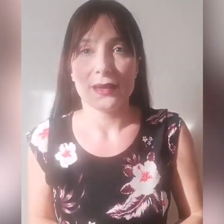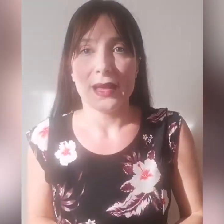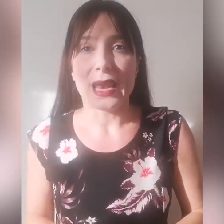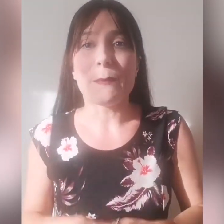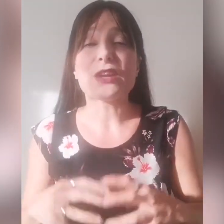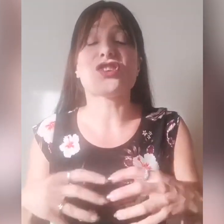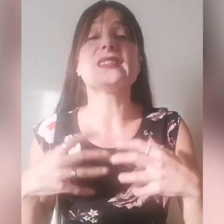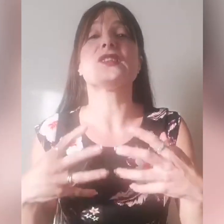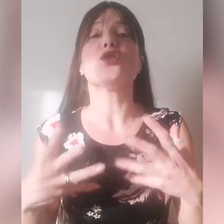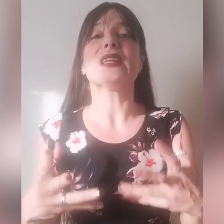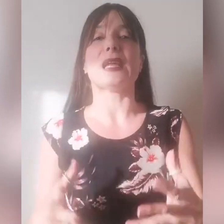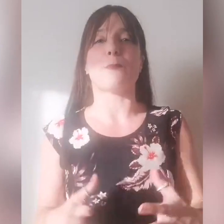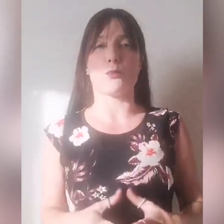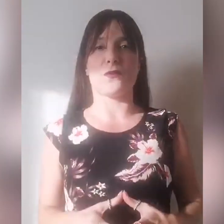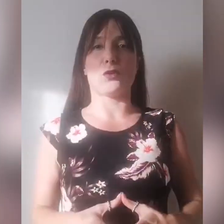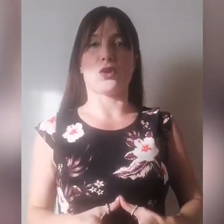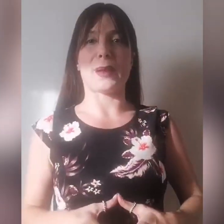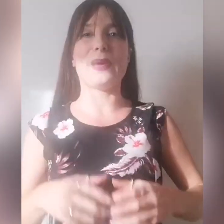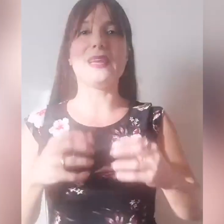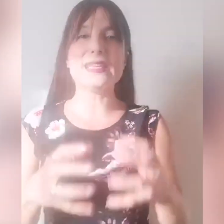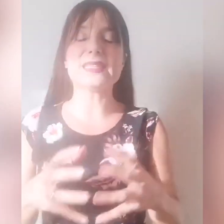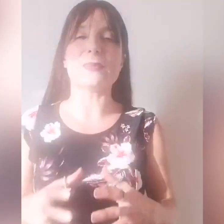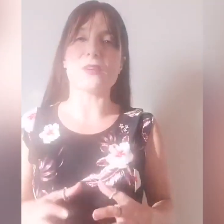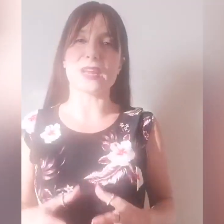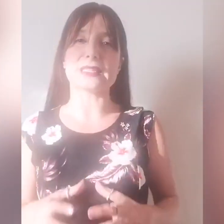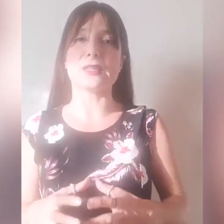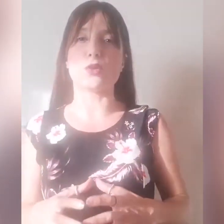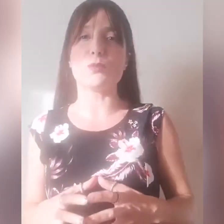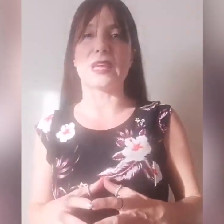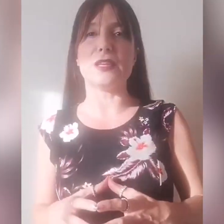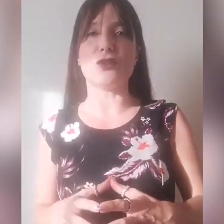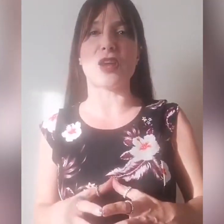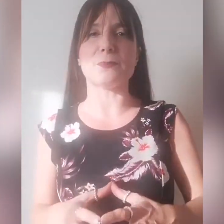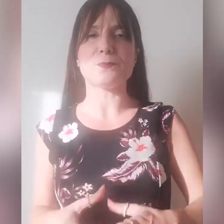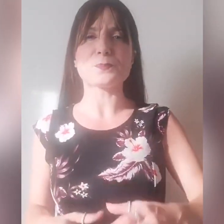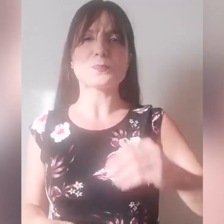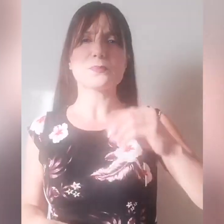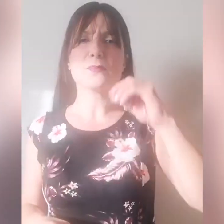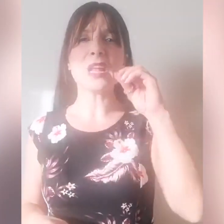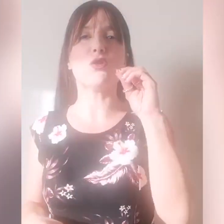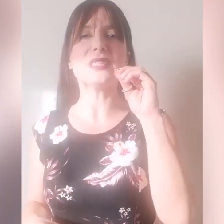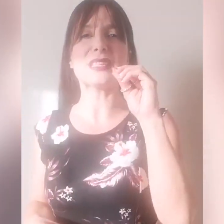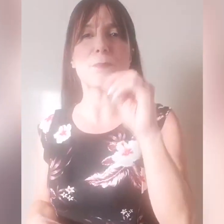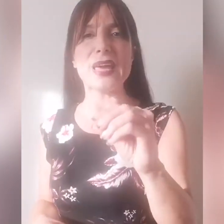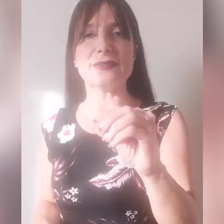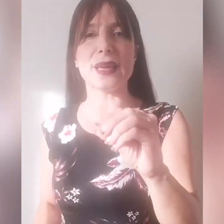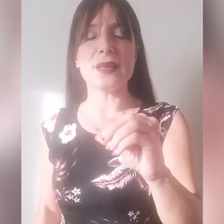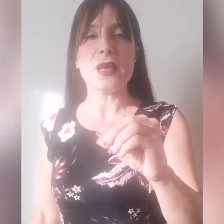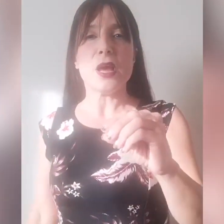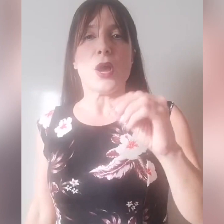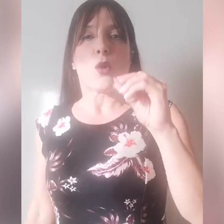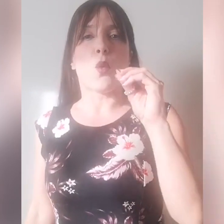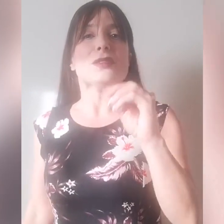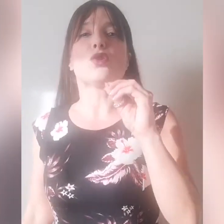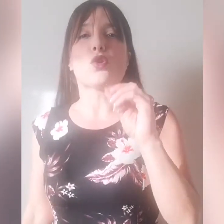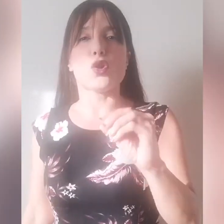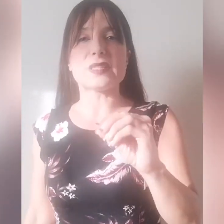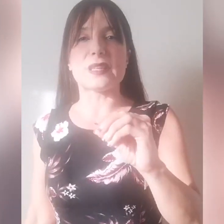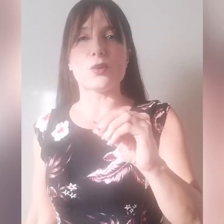la percezione del proprio valore, bellissima la frase di Rumi che dice, voi sapete quanto costano